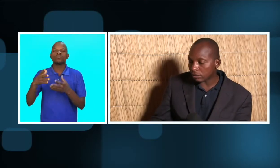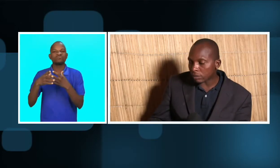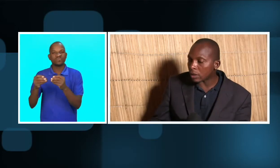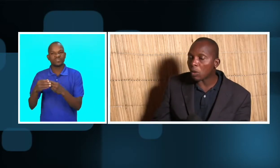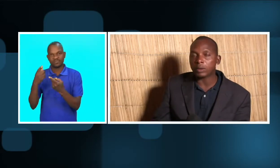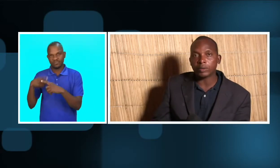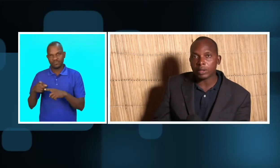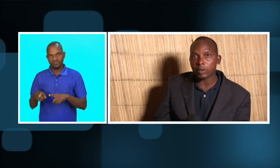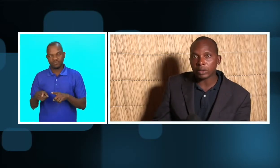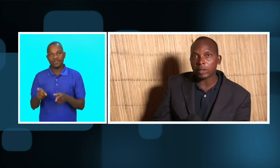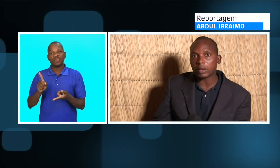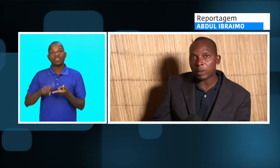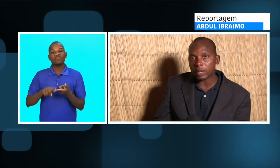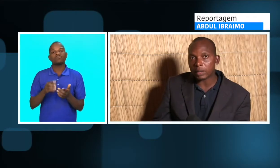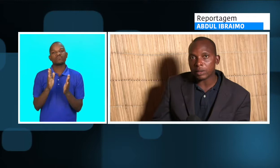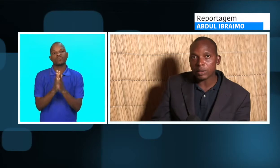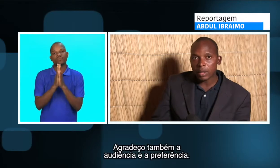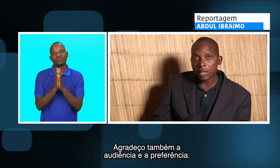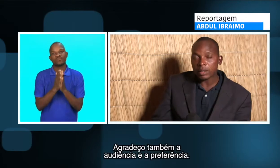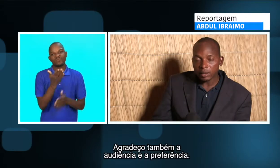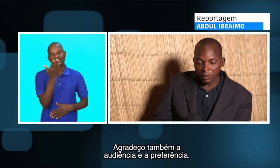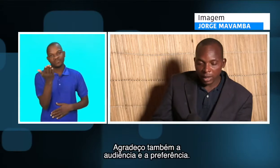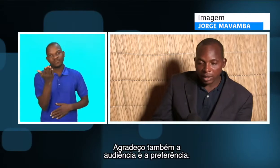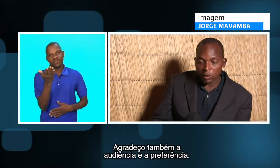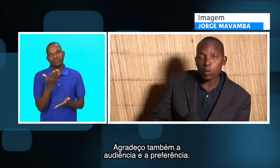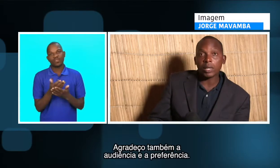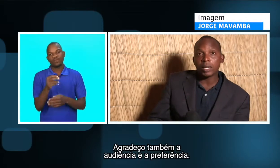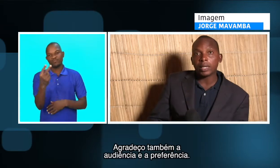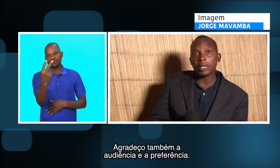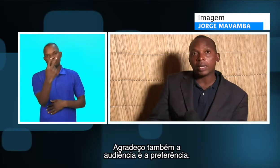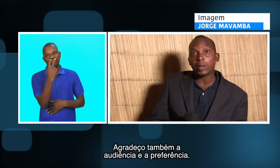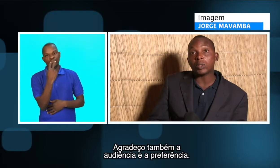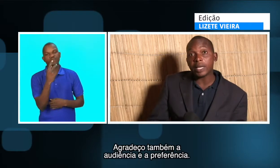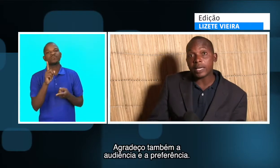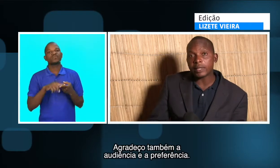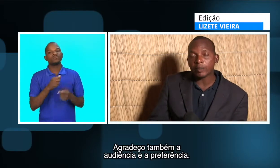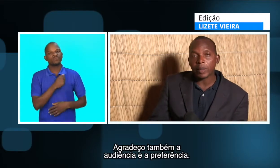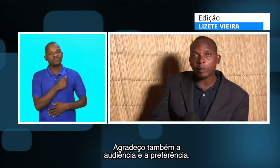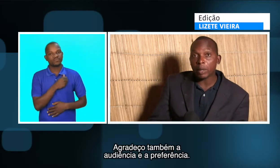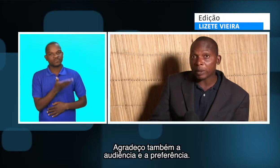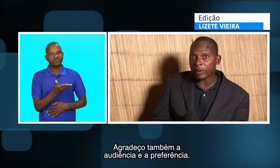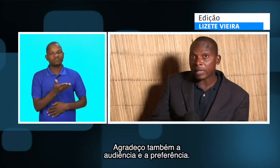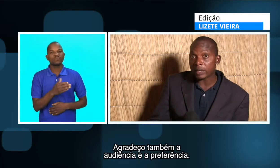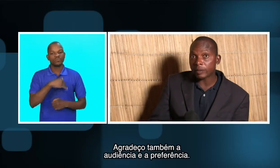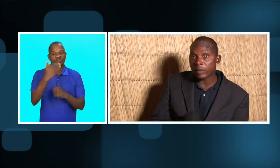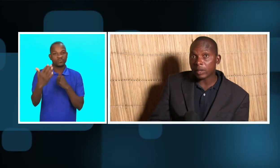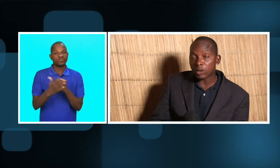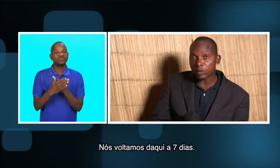e outras, prefereções, eu também agradeço, assim, pela sua audiência, e pela preferência, nós